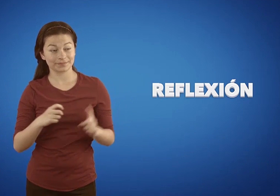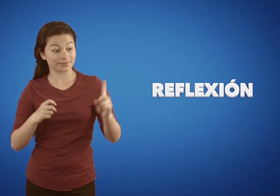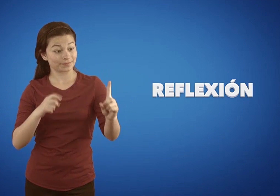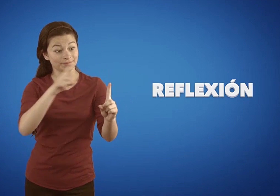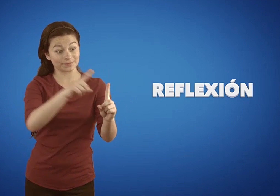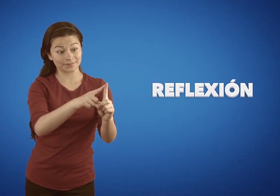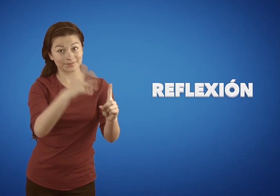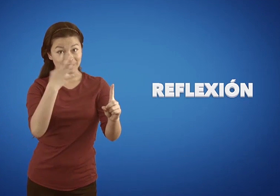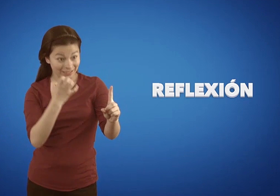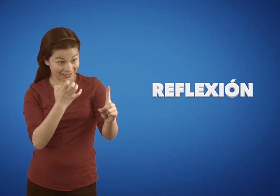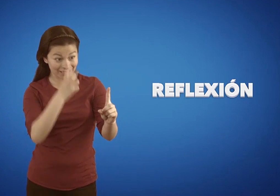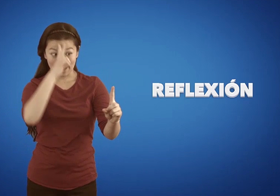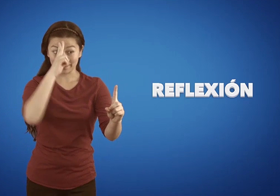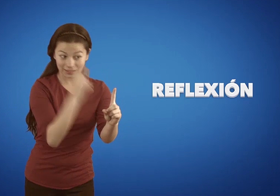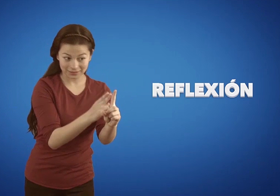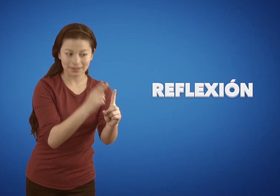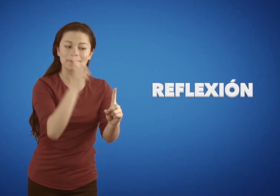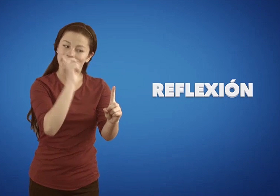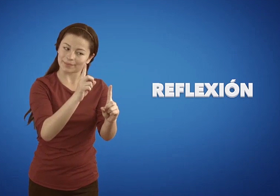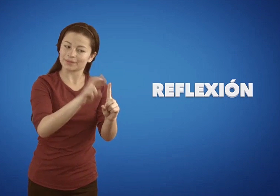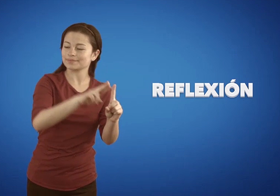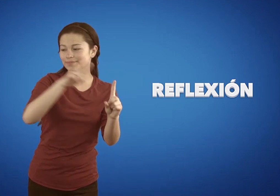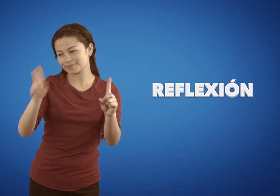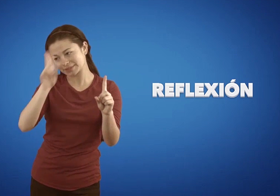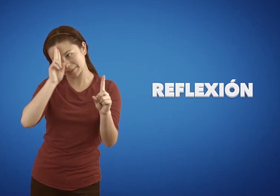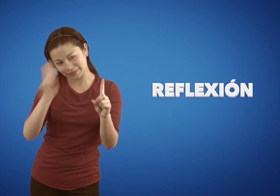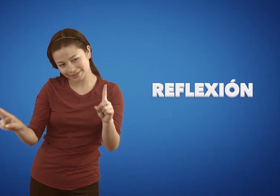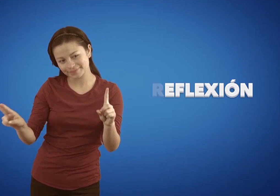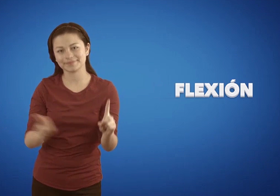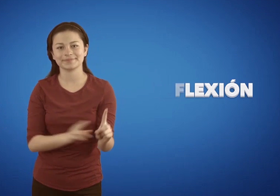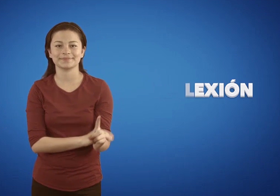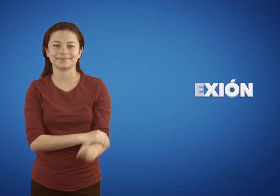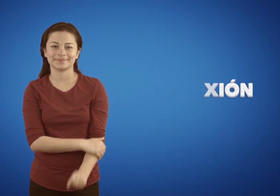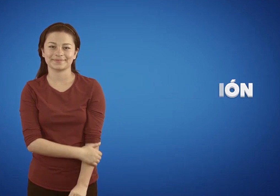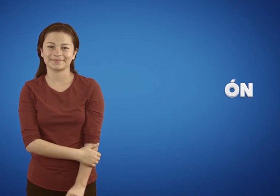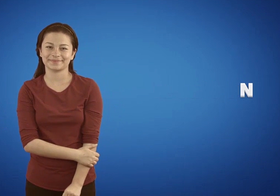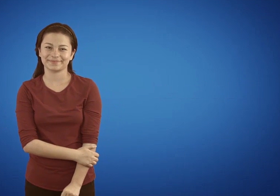Si quieres que te respeten, hay que primero respetar a los demás. ¡Jum!